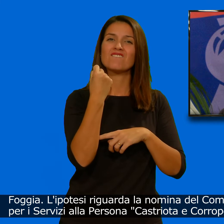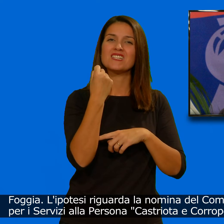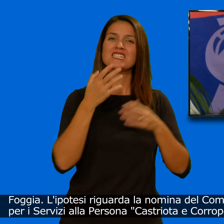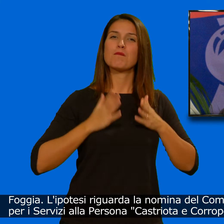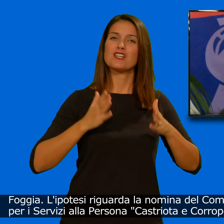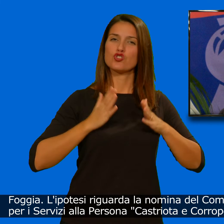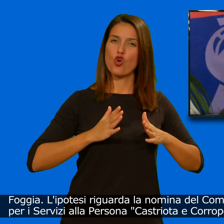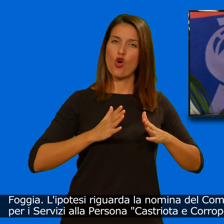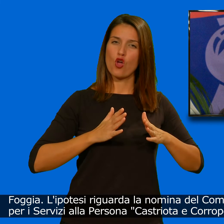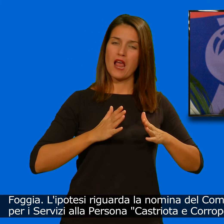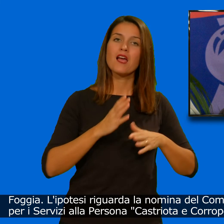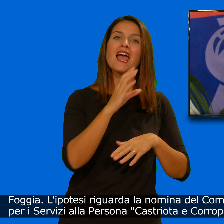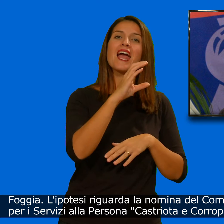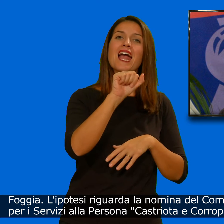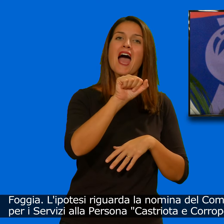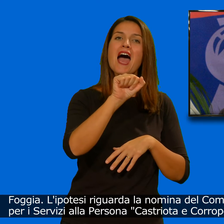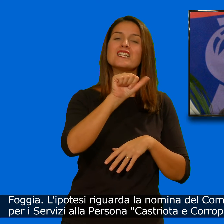di Chieuti.